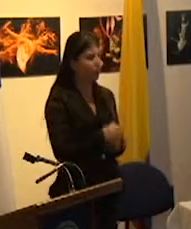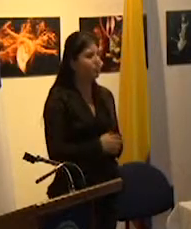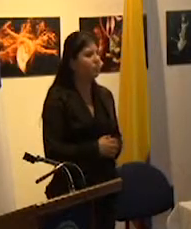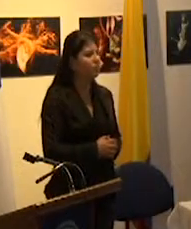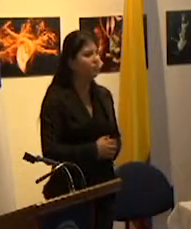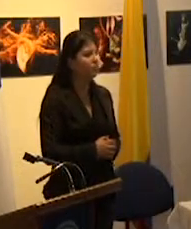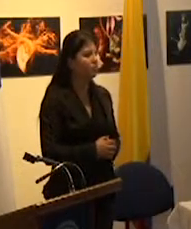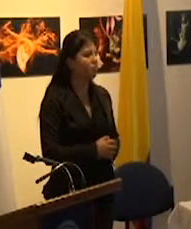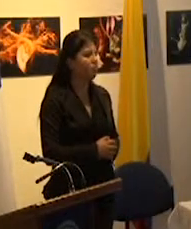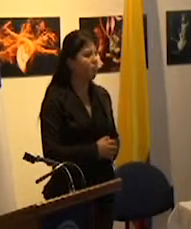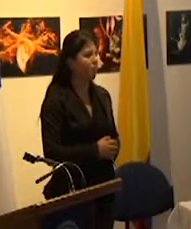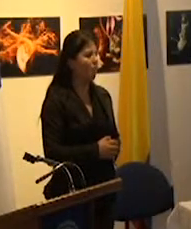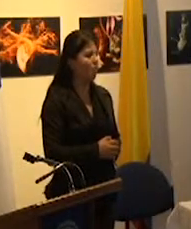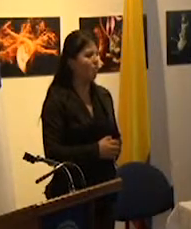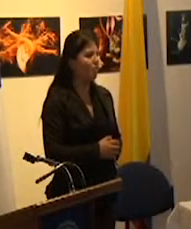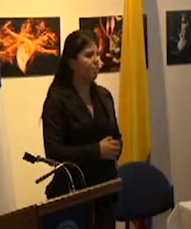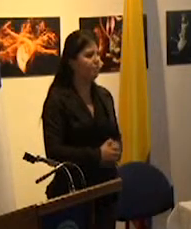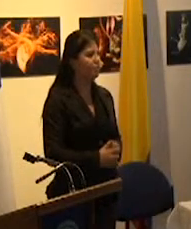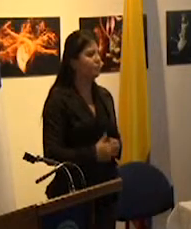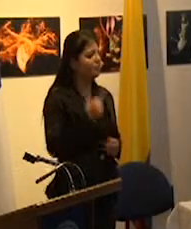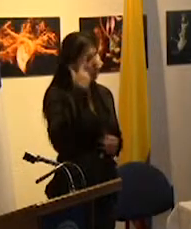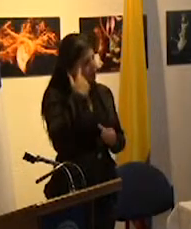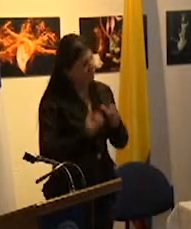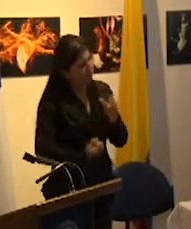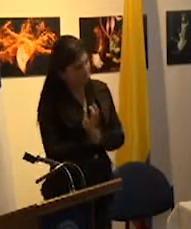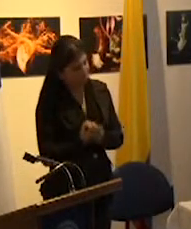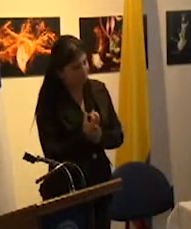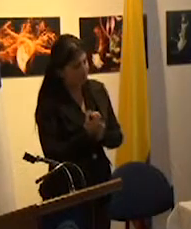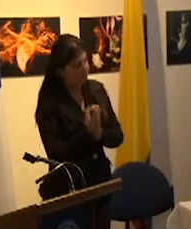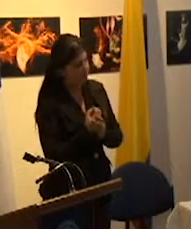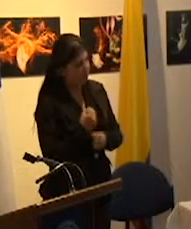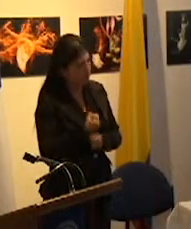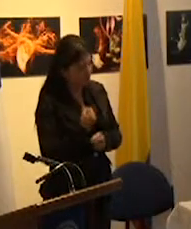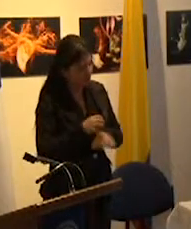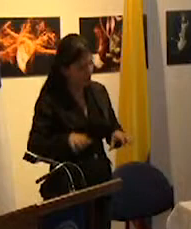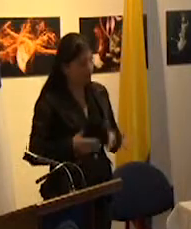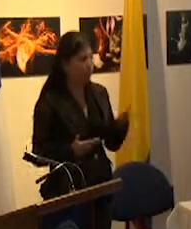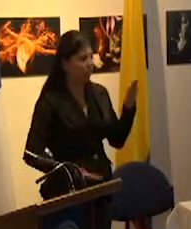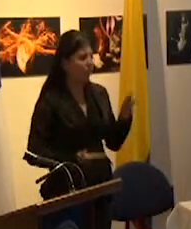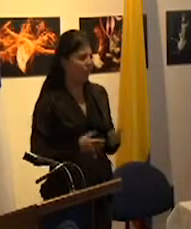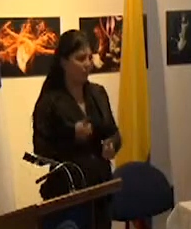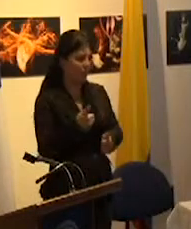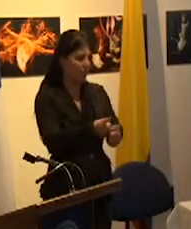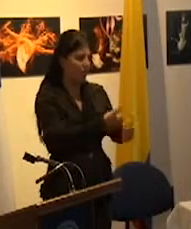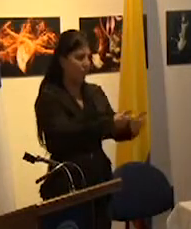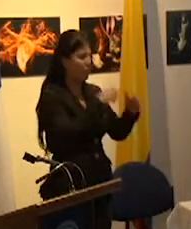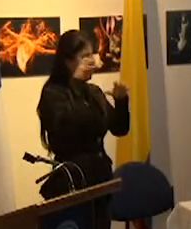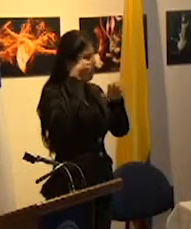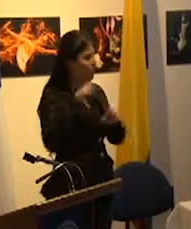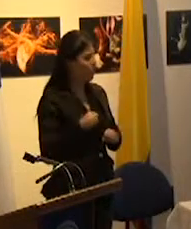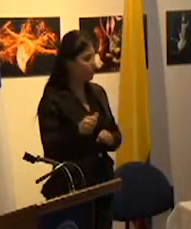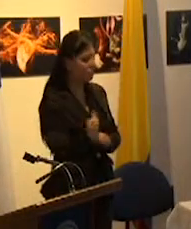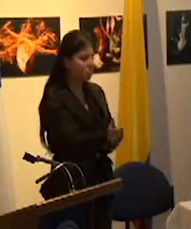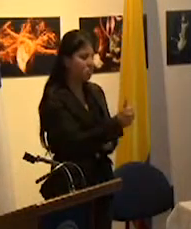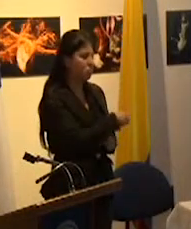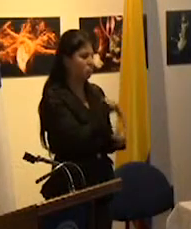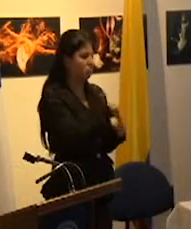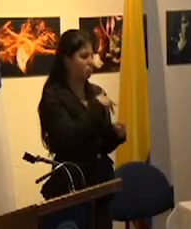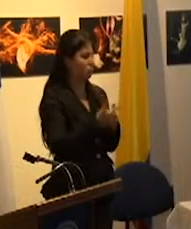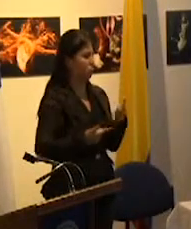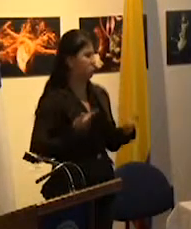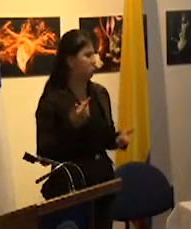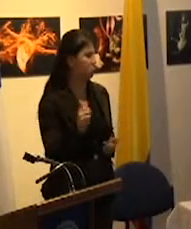considera que la productividad depende de la capacidad de cada trabajador de movilizar recursos